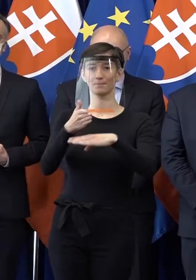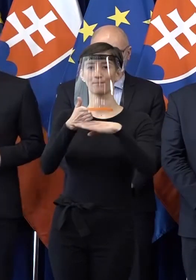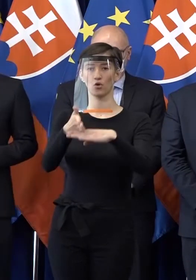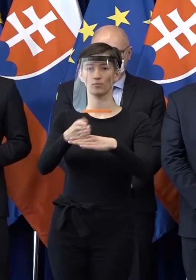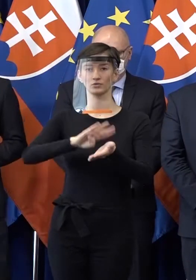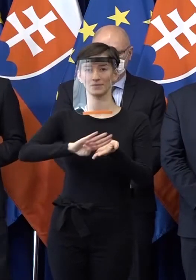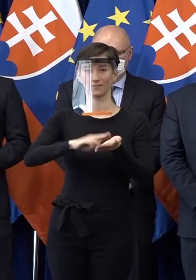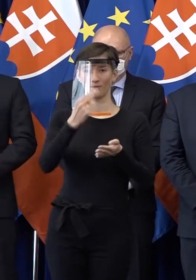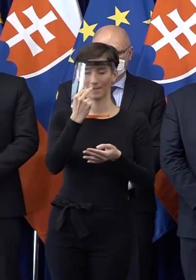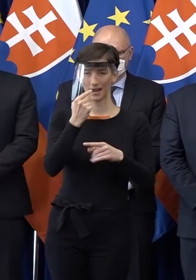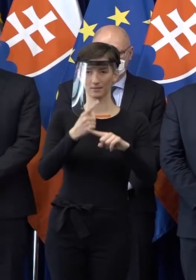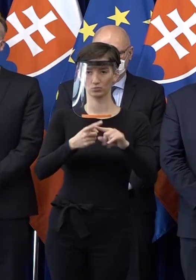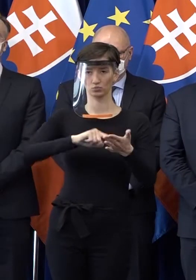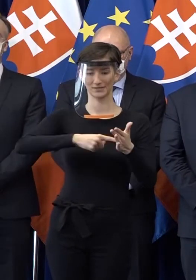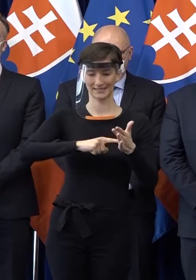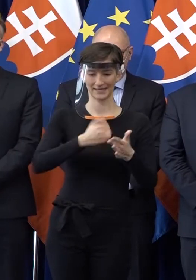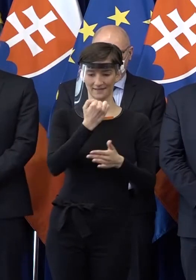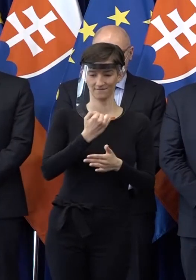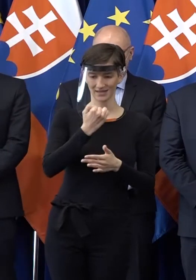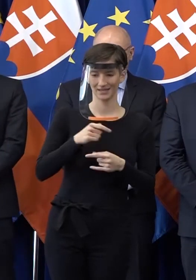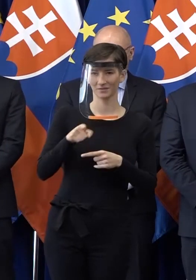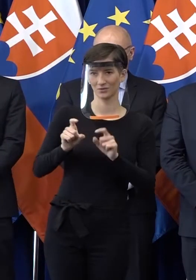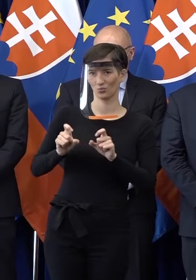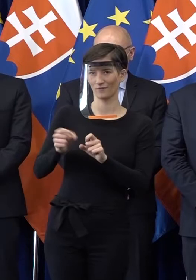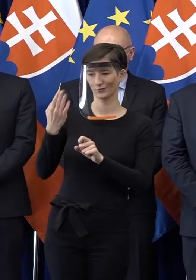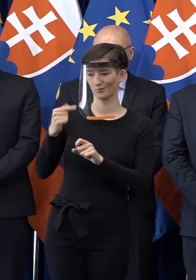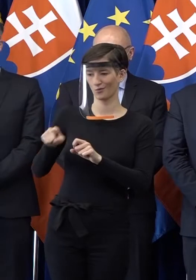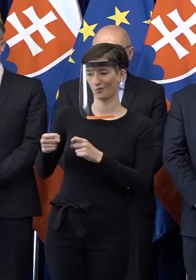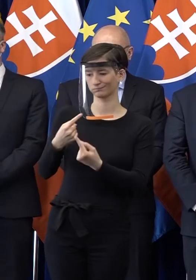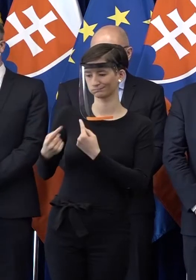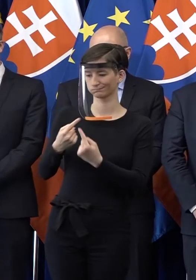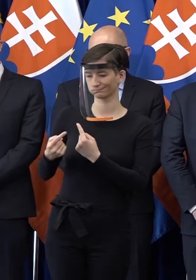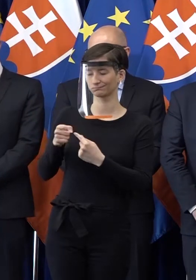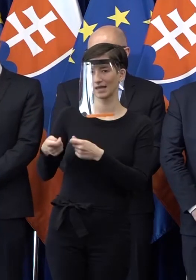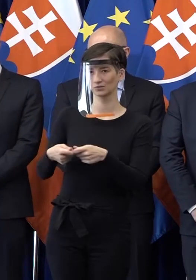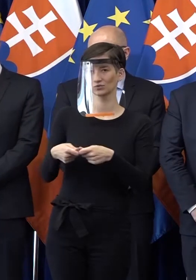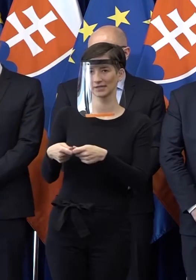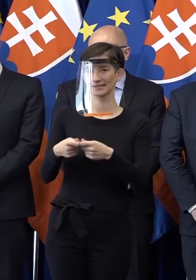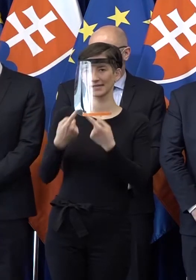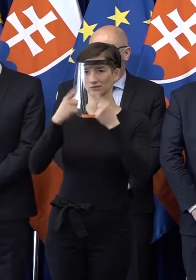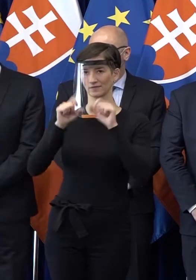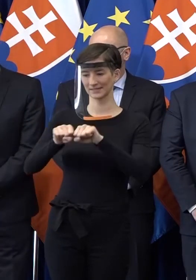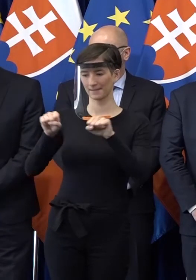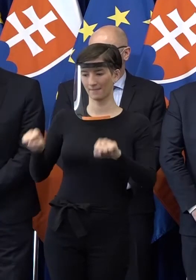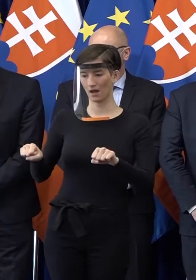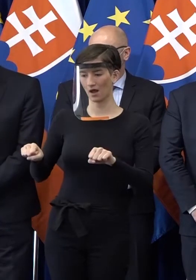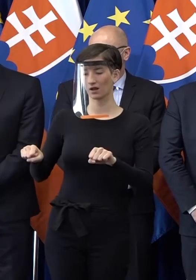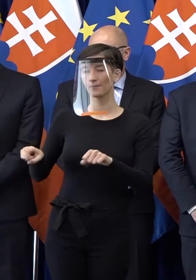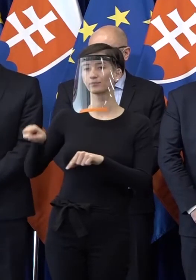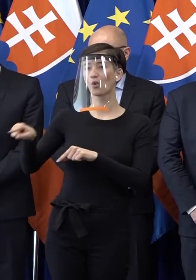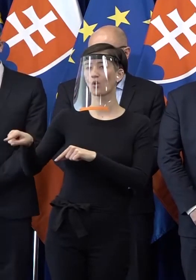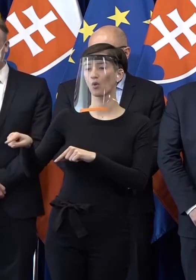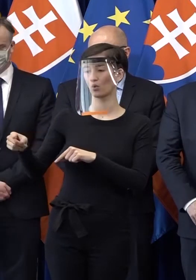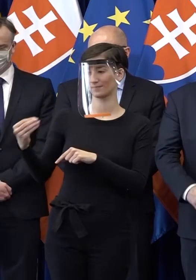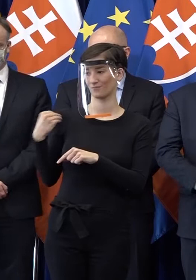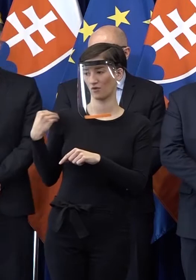tomu aj na základe rozhovoru s asociáciou slovenských bank. Banky nás ubezpečili, že riešte rýchlo